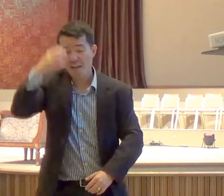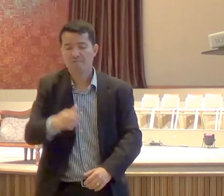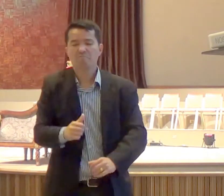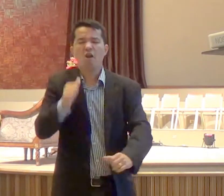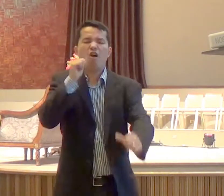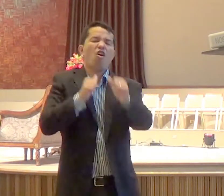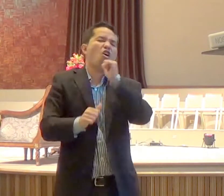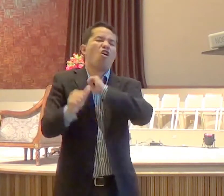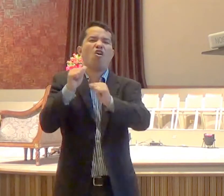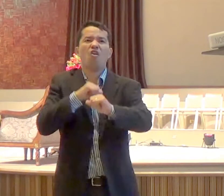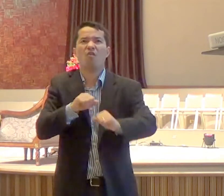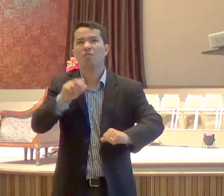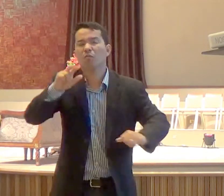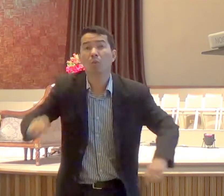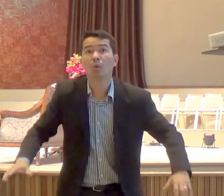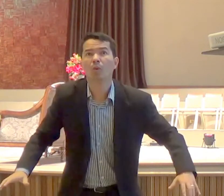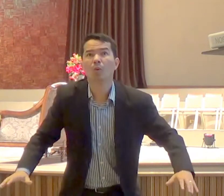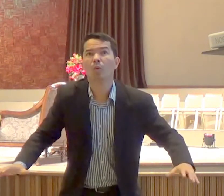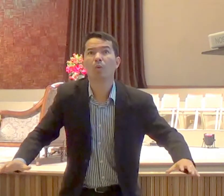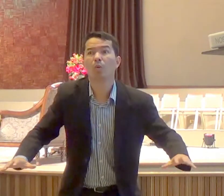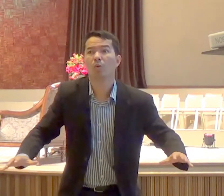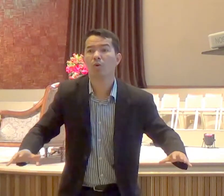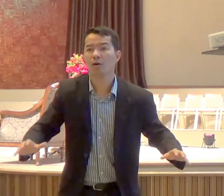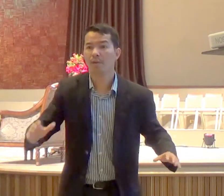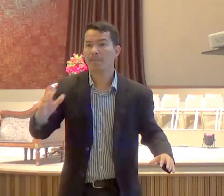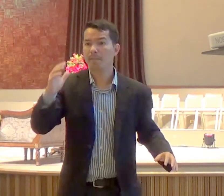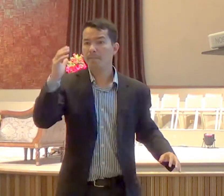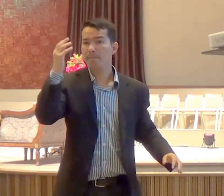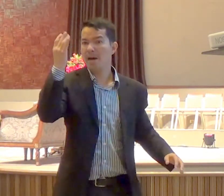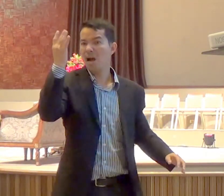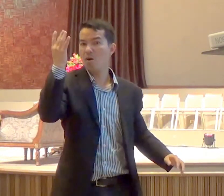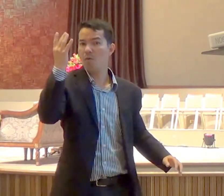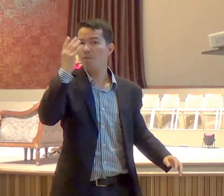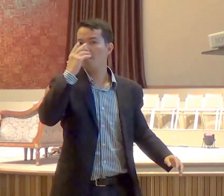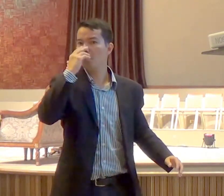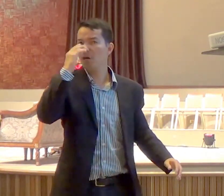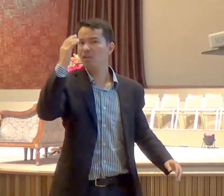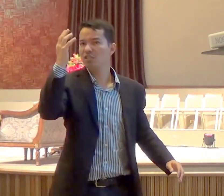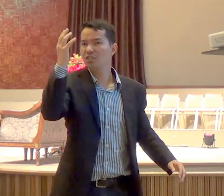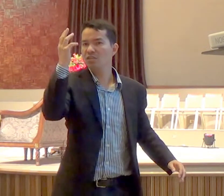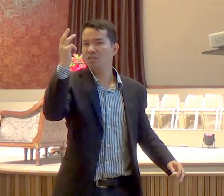Belsazar olha numa parede, e vê uma mão, escrevendo na parede,